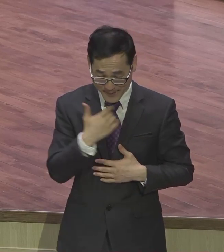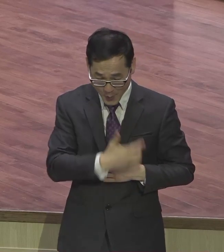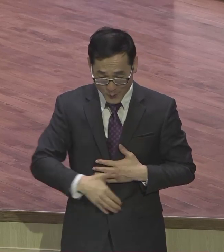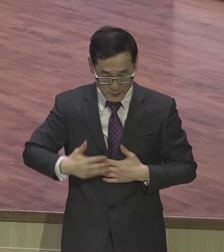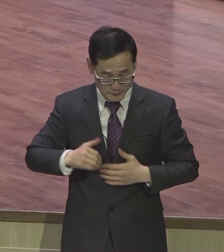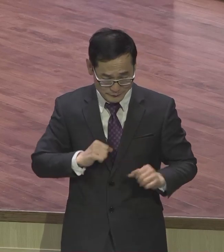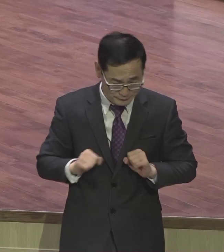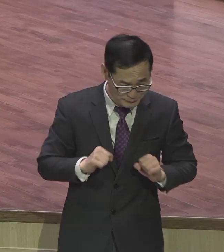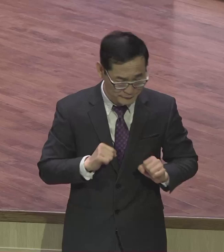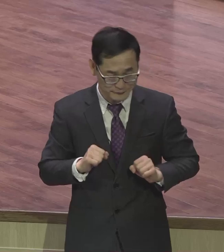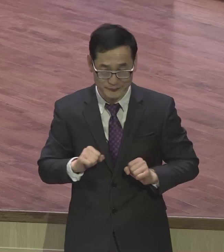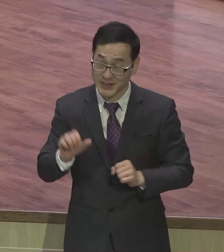종기하게 되기를 원한다